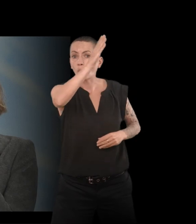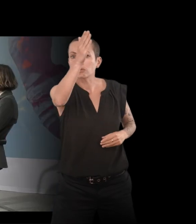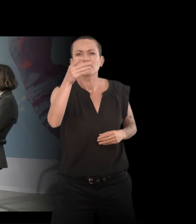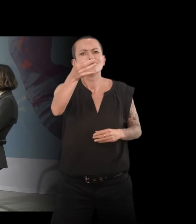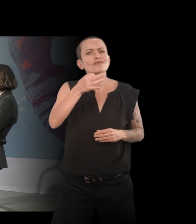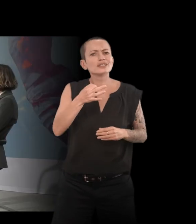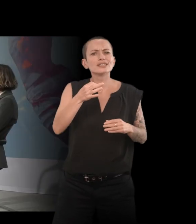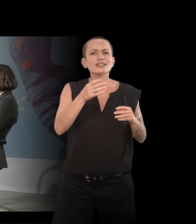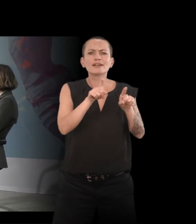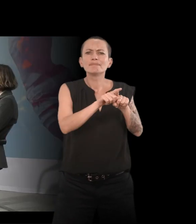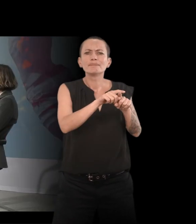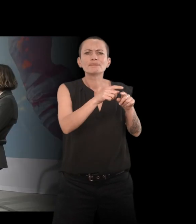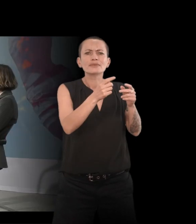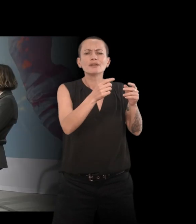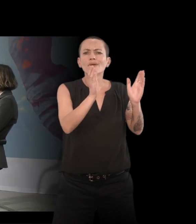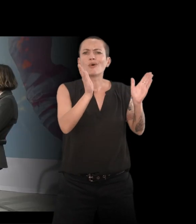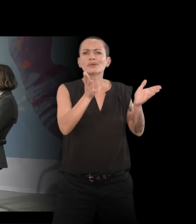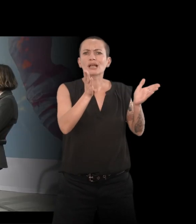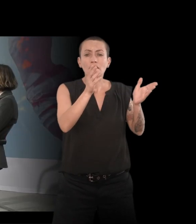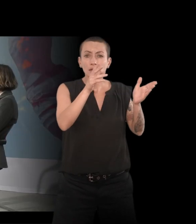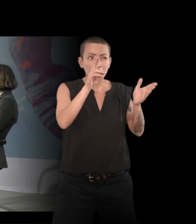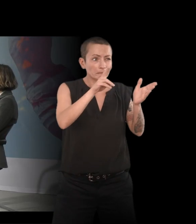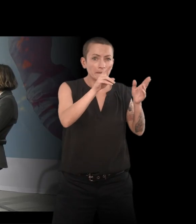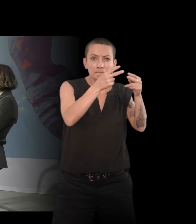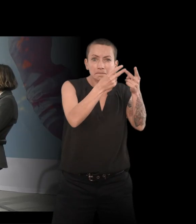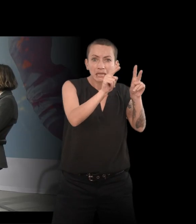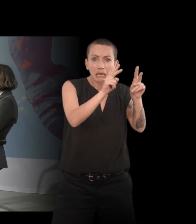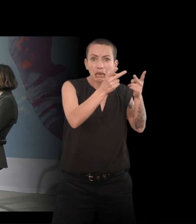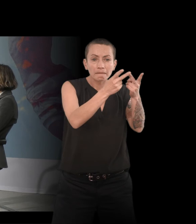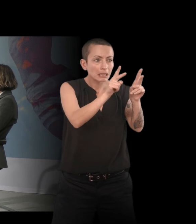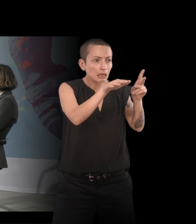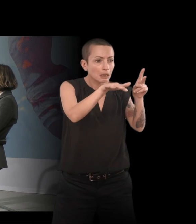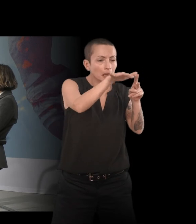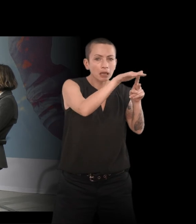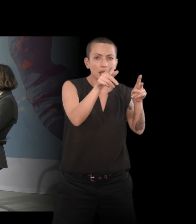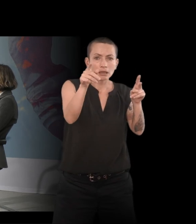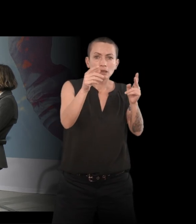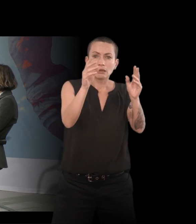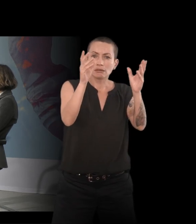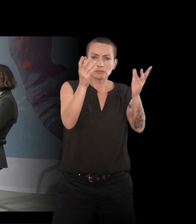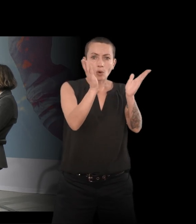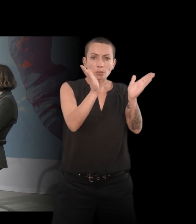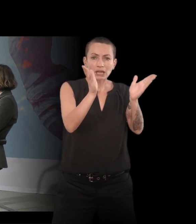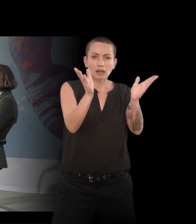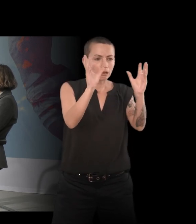d'une cité, je crois, à l'intérieur, une vraie petite cité où vous décrivez longuement cet hôpital et cette brochure